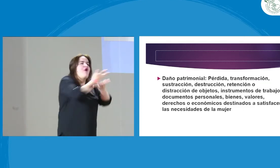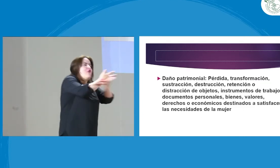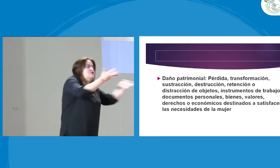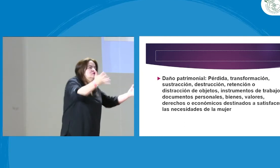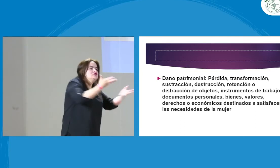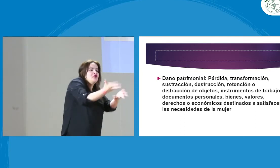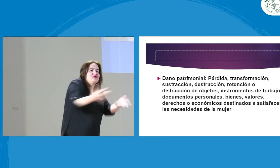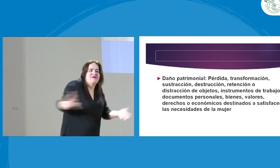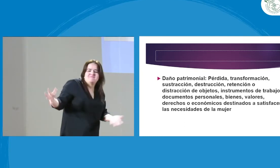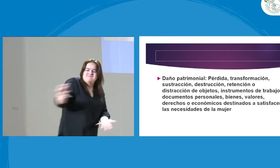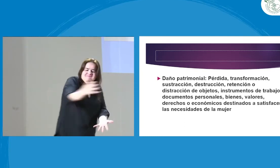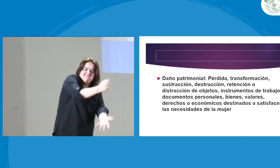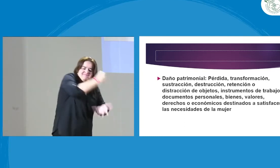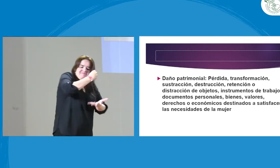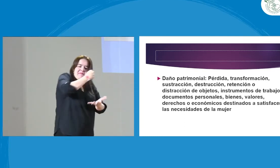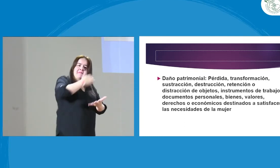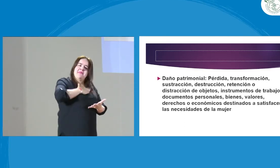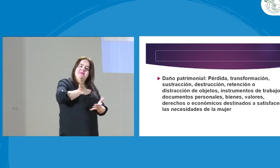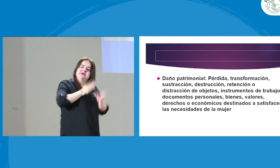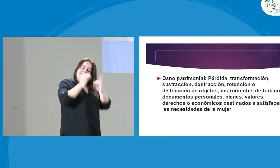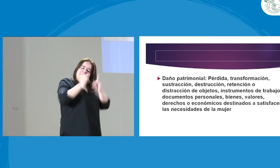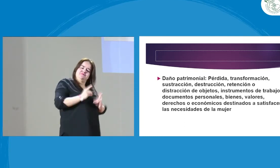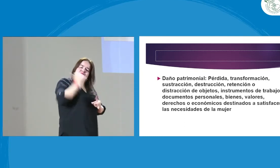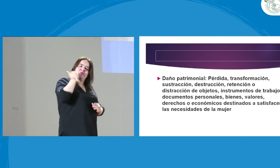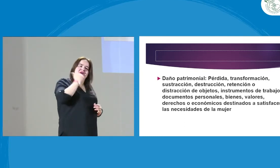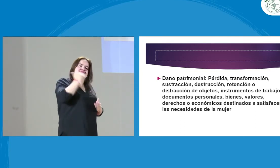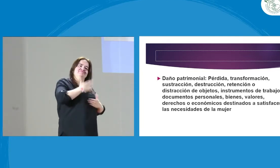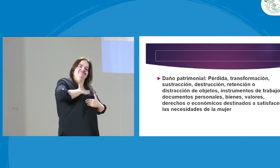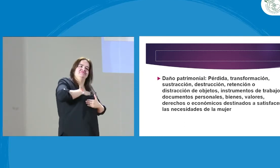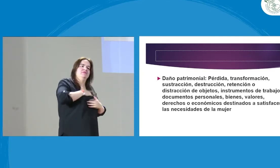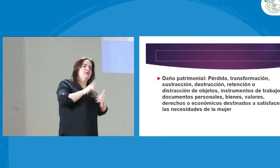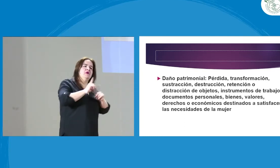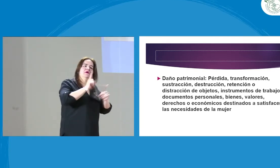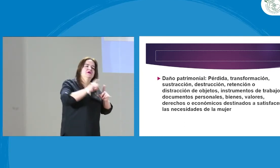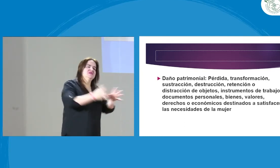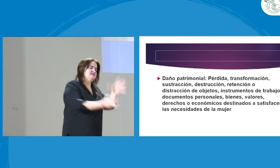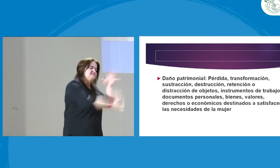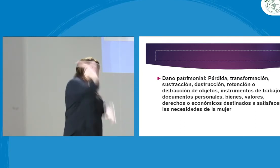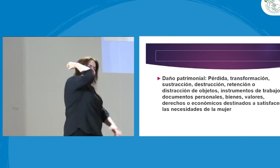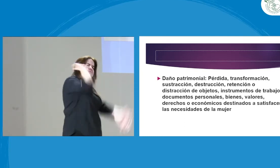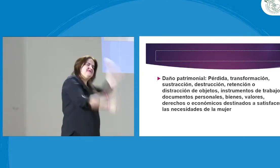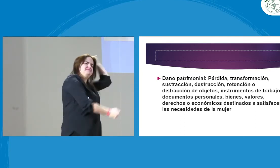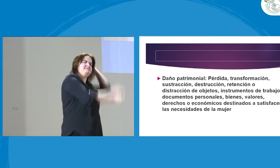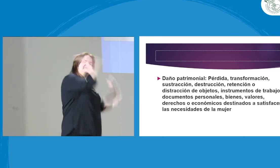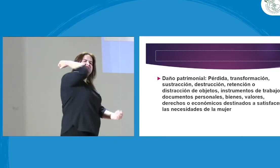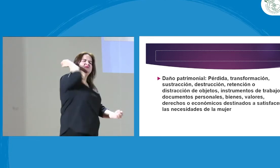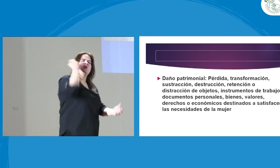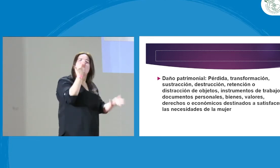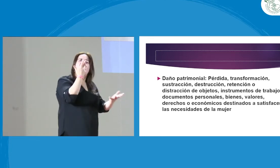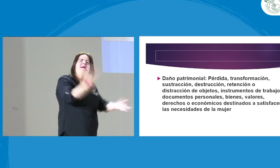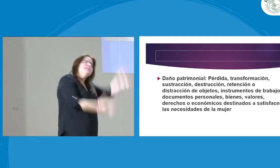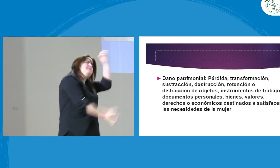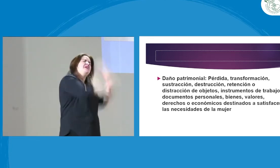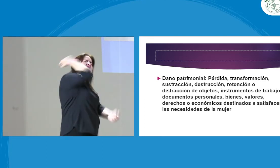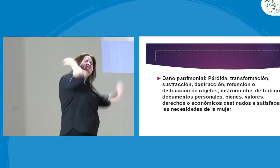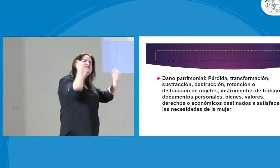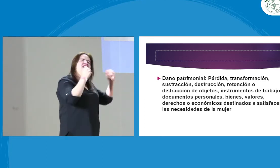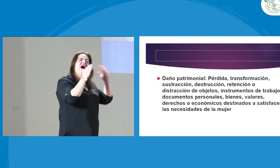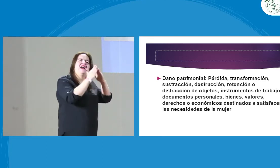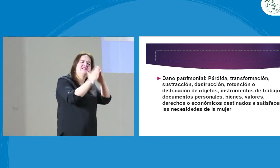decido qué hacer con ese dinero. Comprarme una casa, comprarme un carro, es mi patrimonio. Yo como mujer decido qué hacer con ese dinero. No puede ser